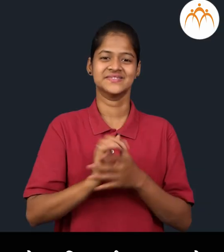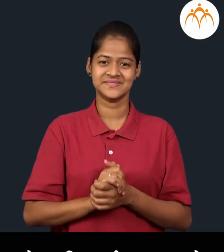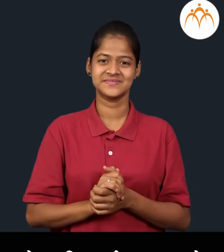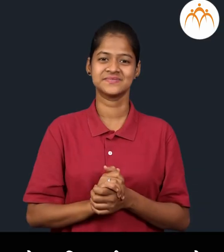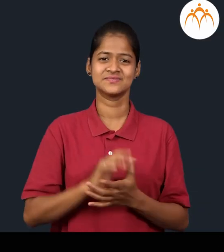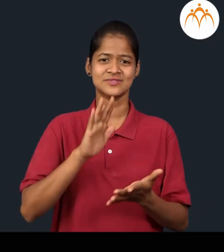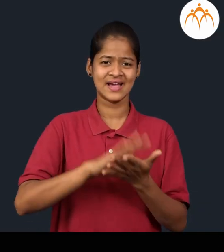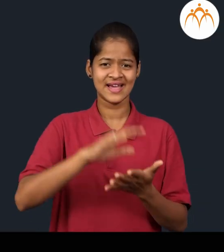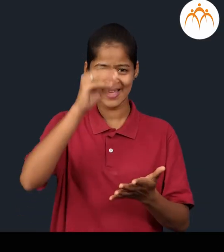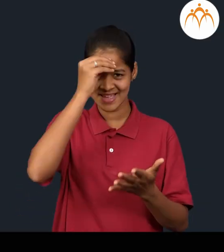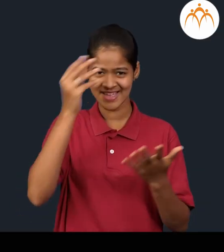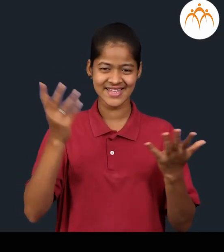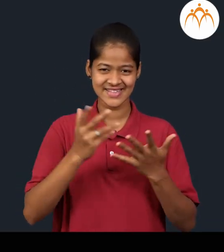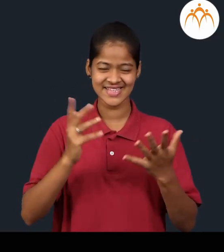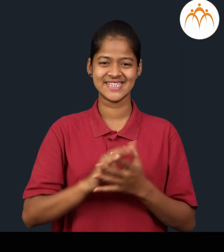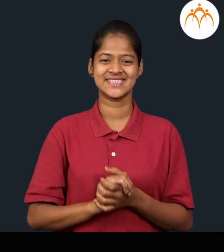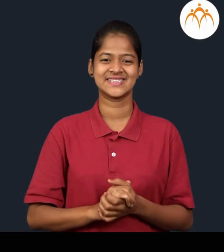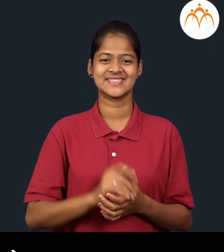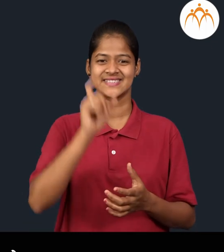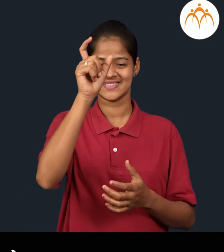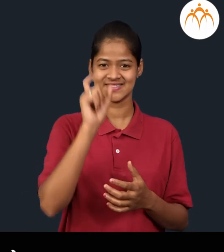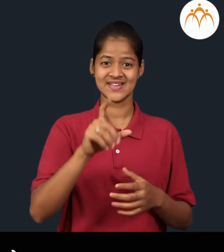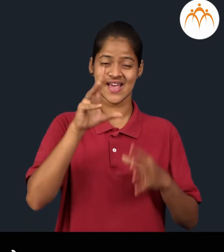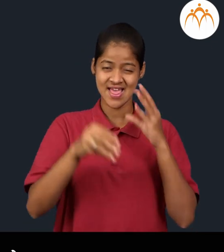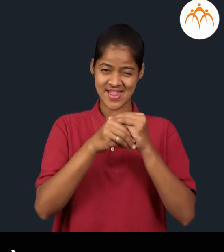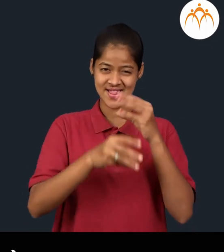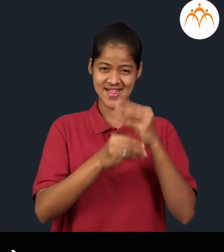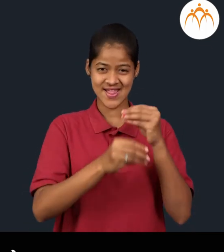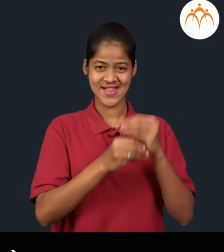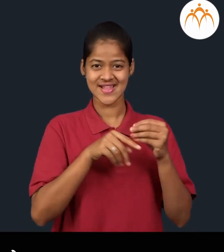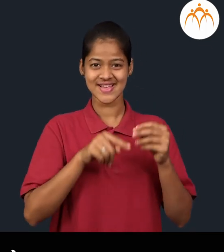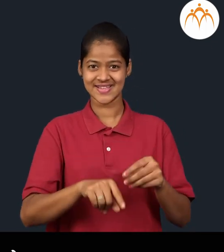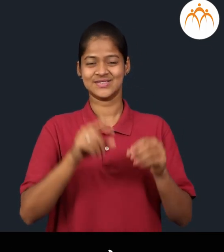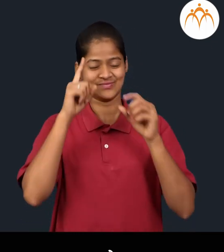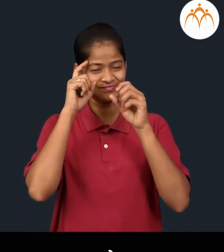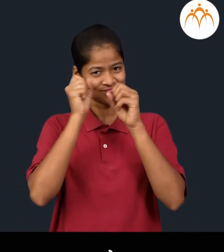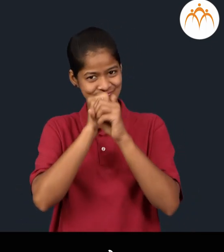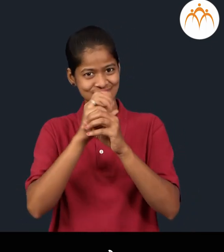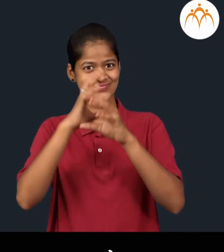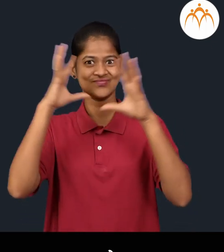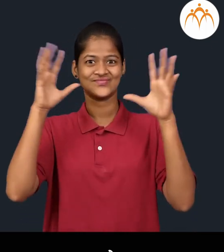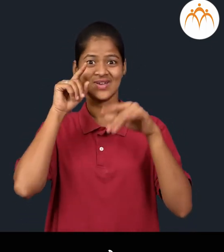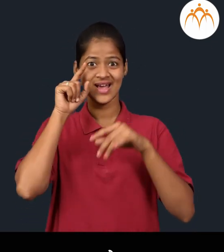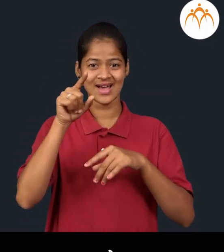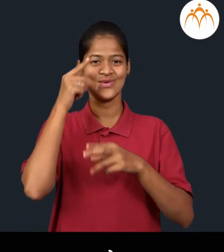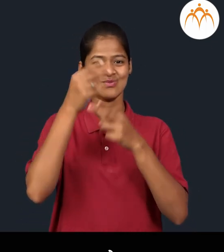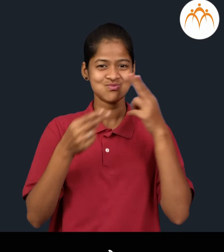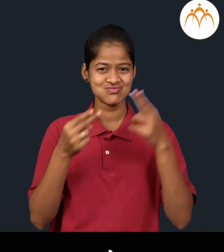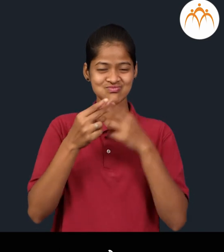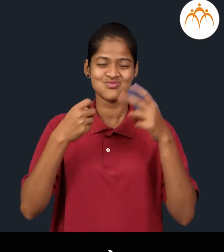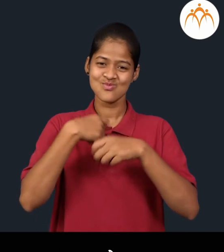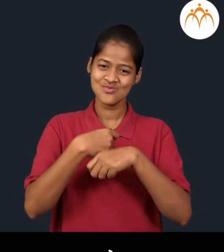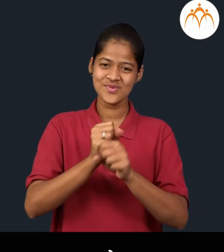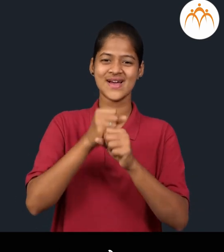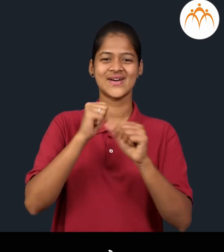दाखवतो आपन काय शिकलो शब्द संपत्ती वाड़ते कल्पक ते मधून आपन